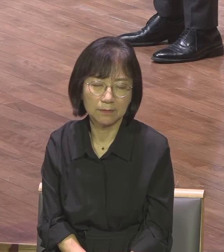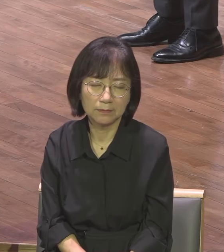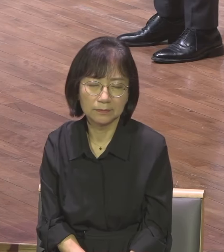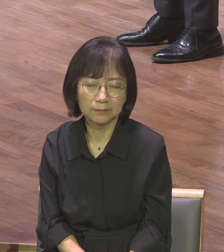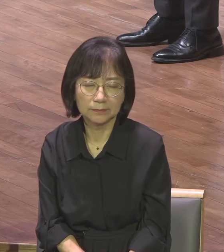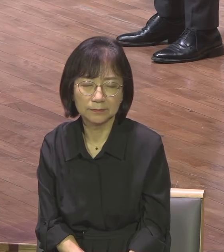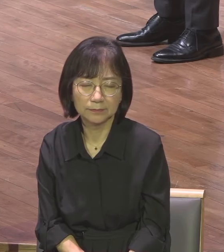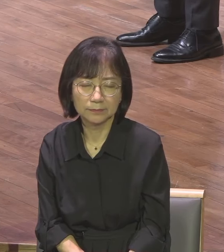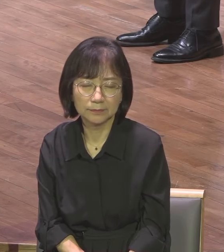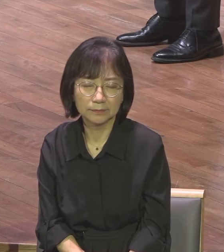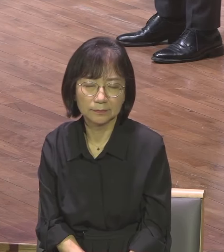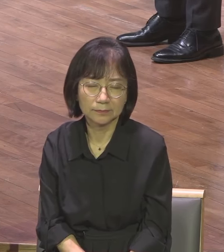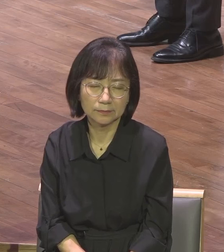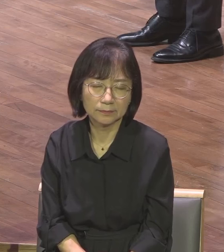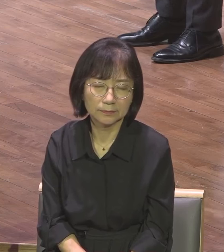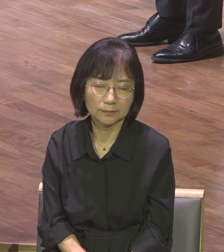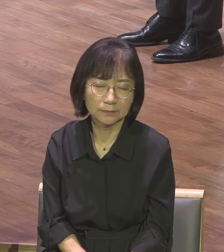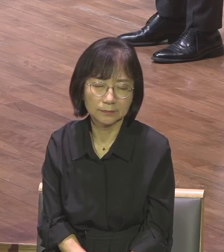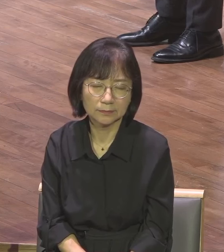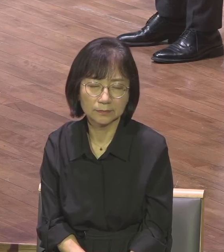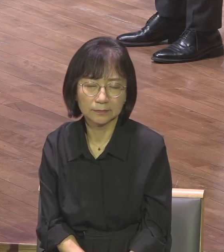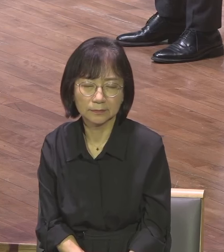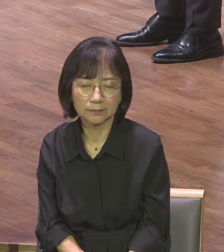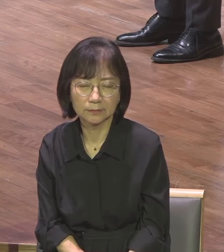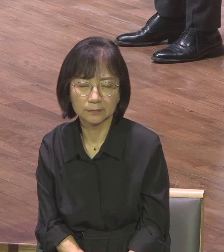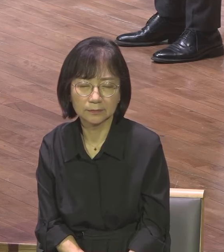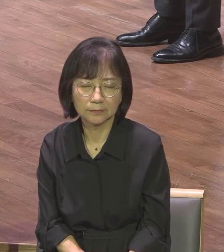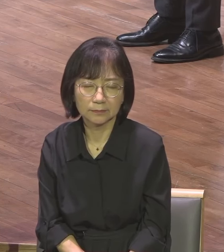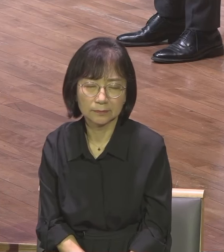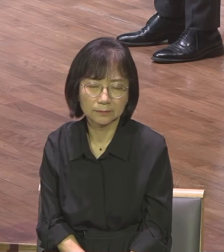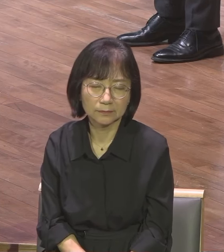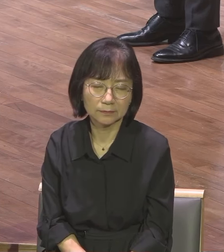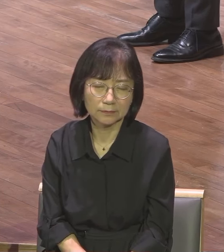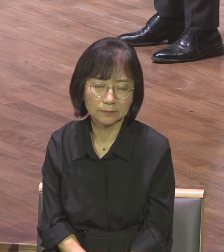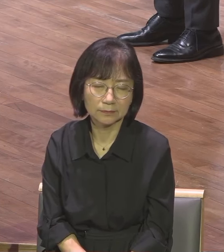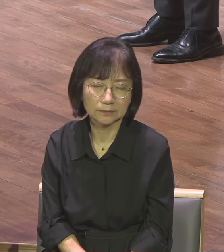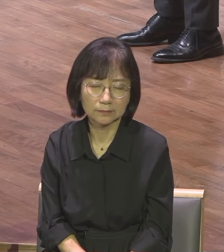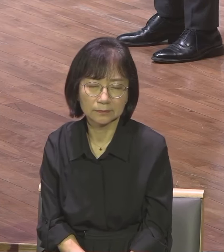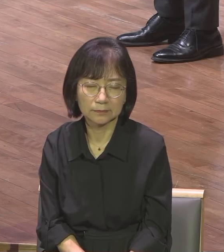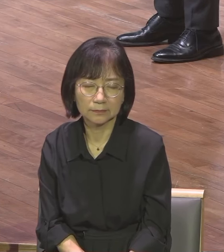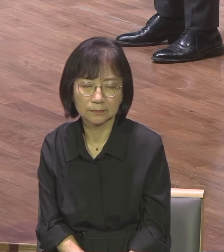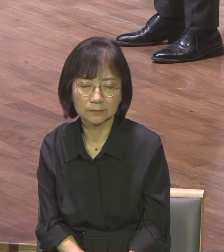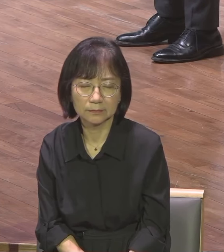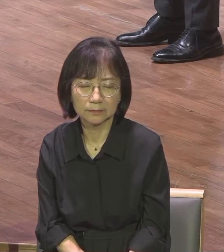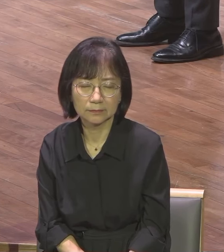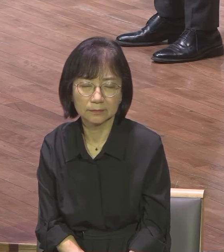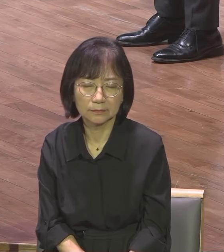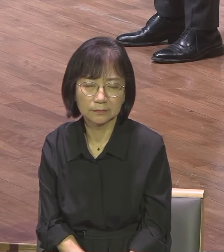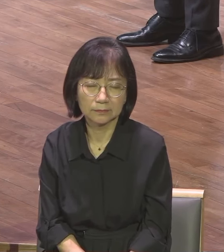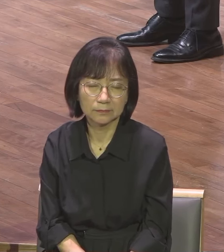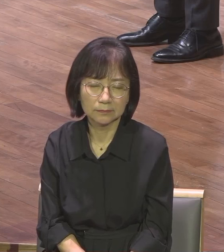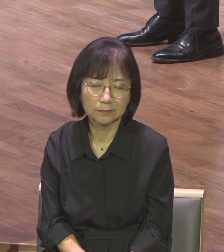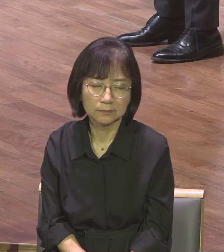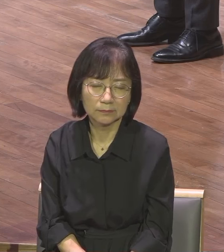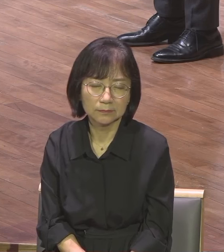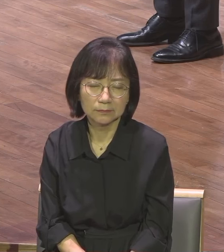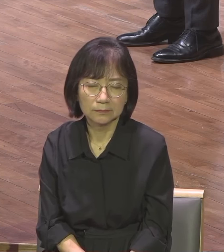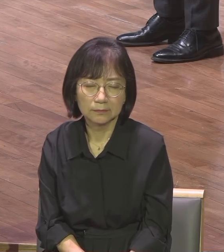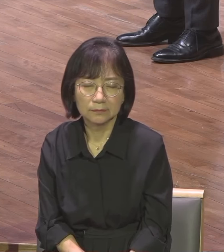부담됐던 우리의 인생을 회개합니다 전도란 단어가 부담됐던 우리의 믿음을 다시 한번 하나께 회개합니다